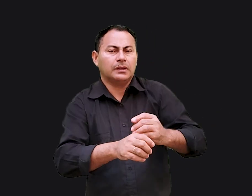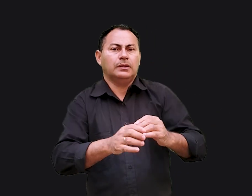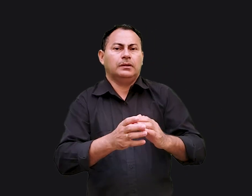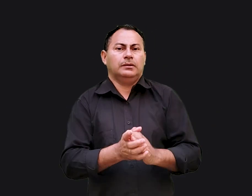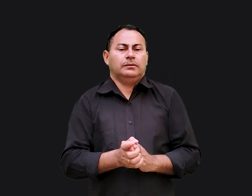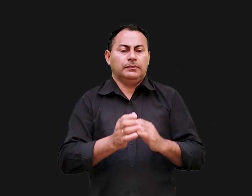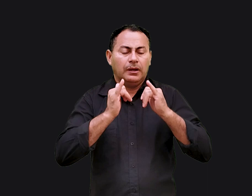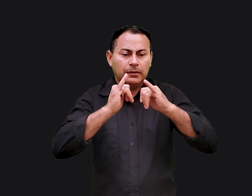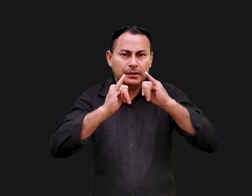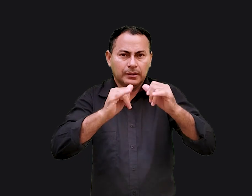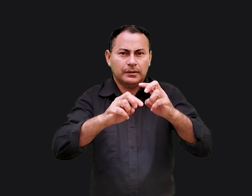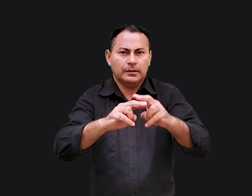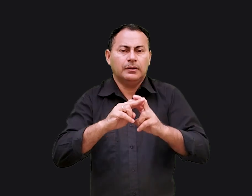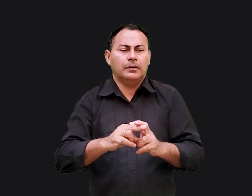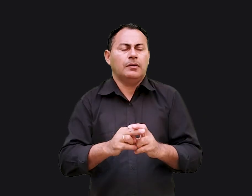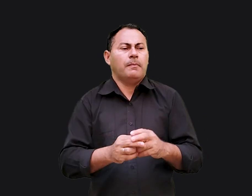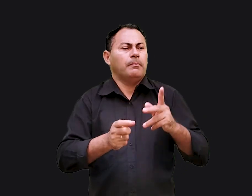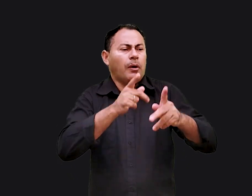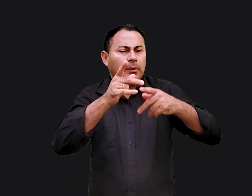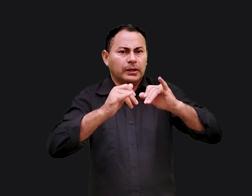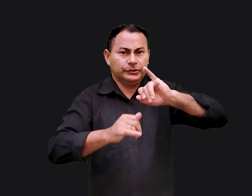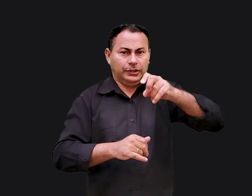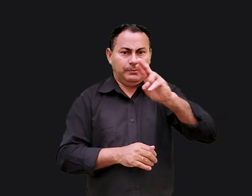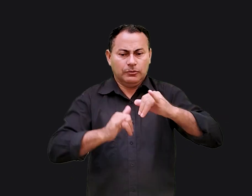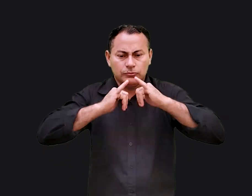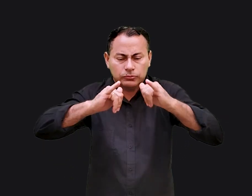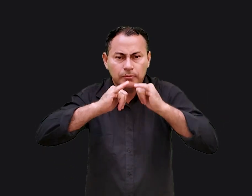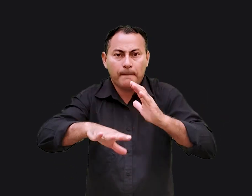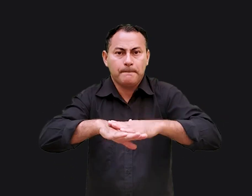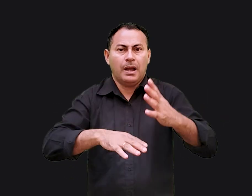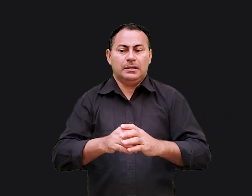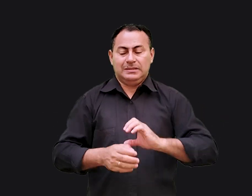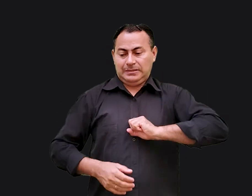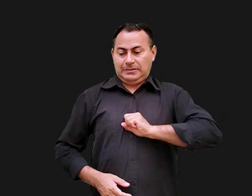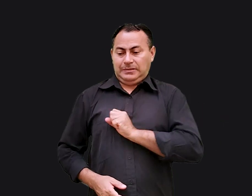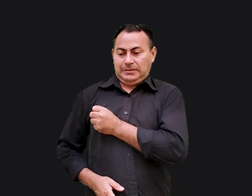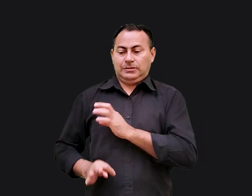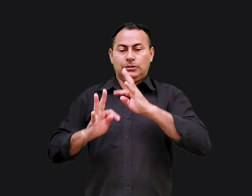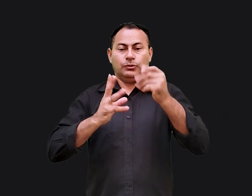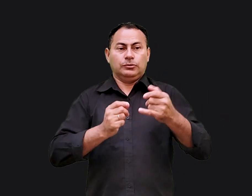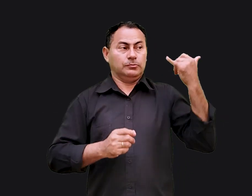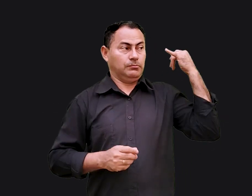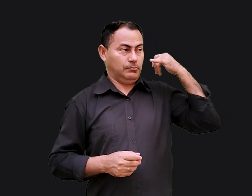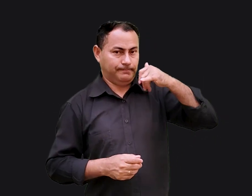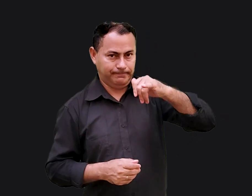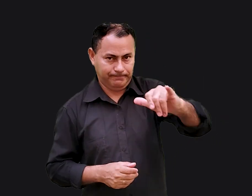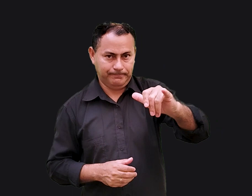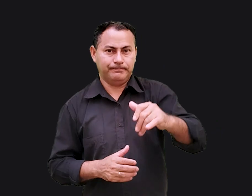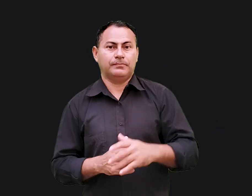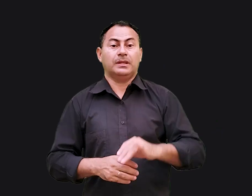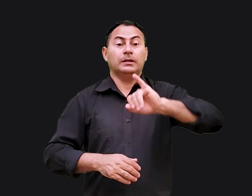Jeremias pregou uma mensagem muito impopular que o tornou o mais odiado de todos os profetas.